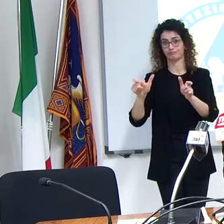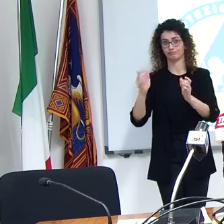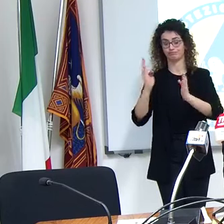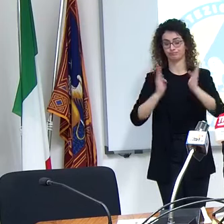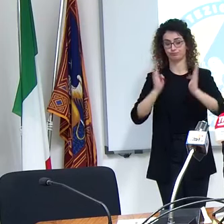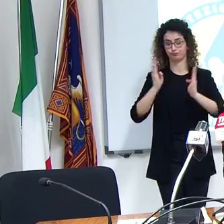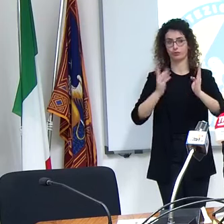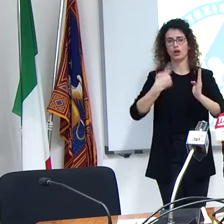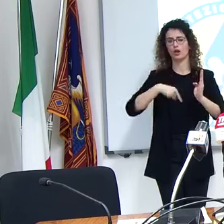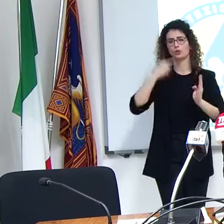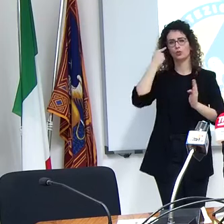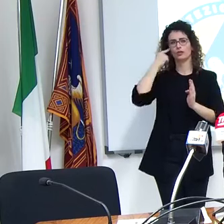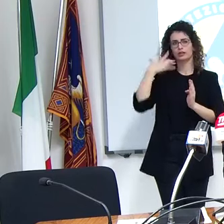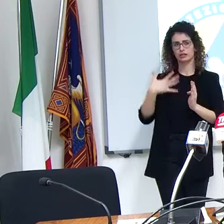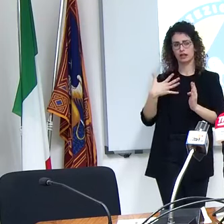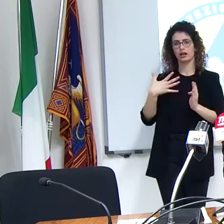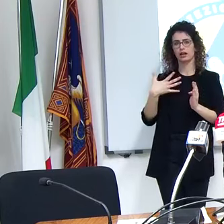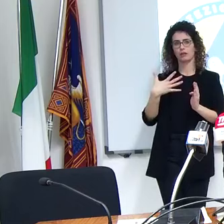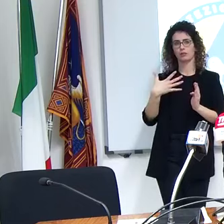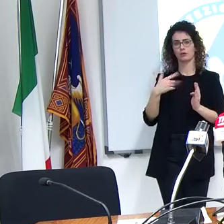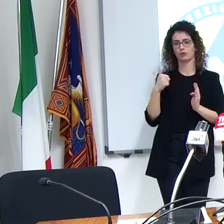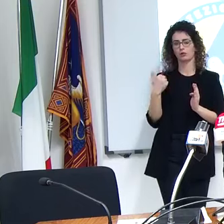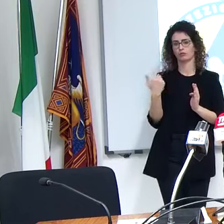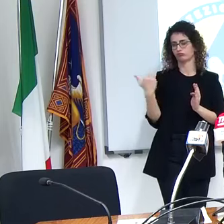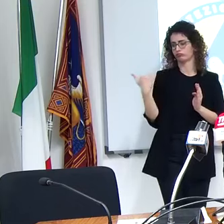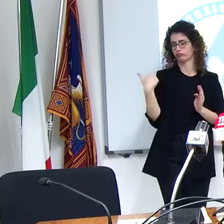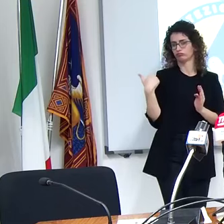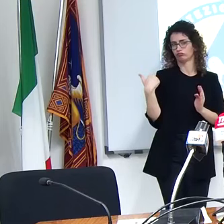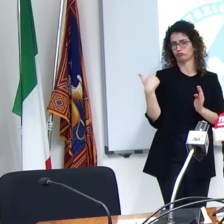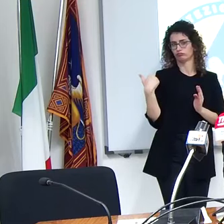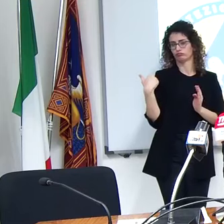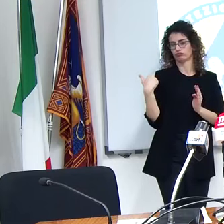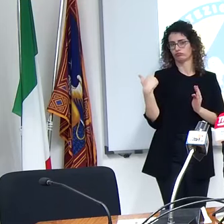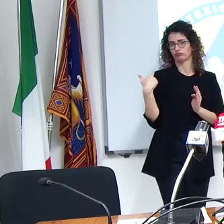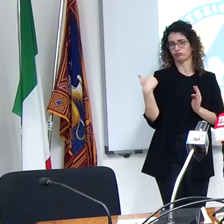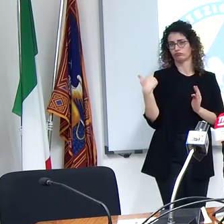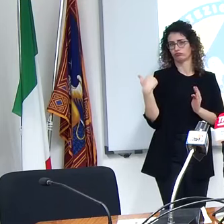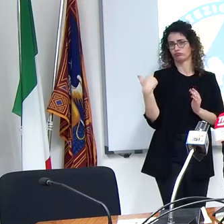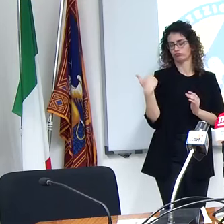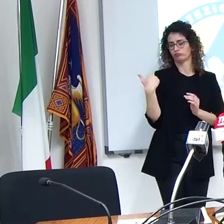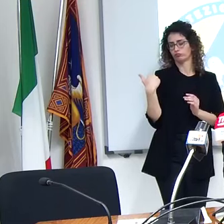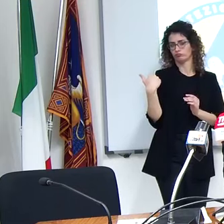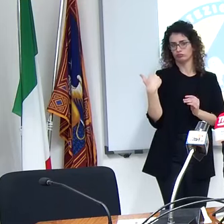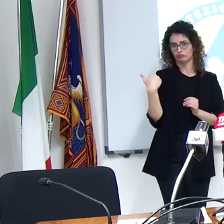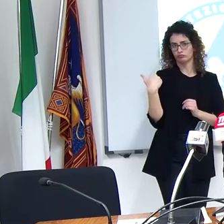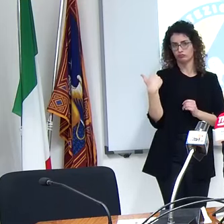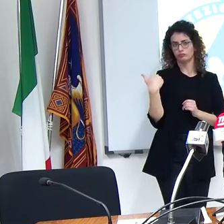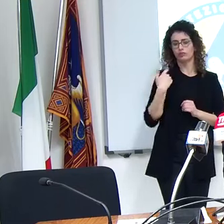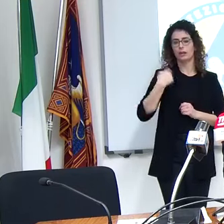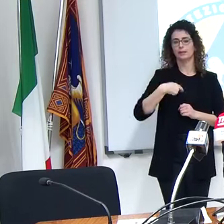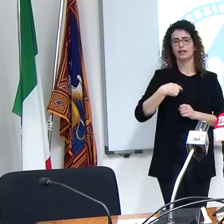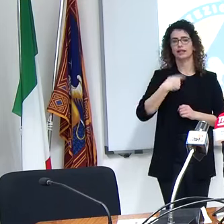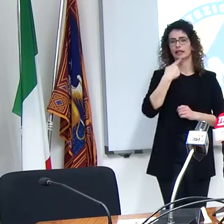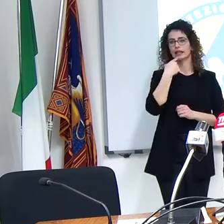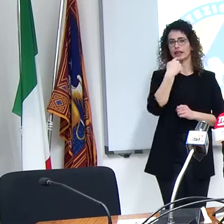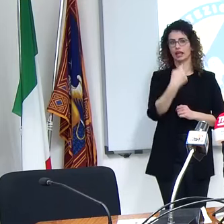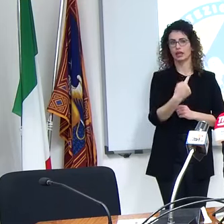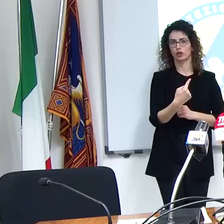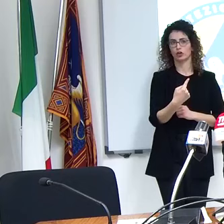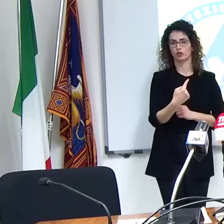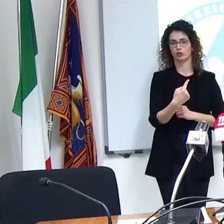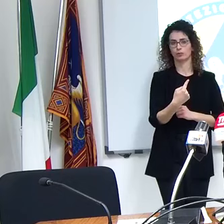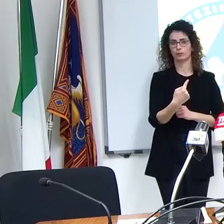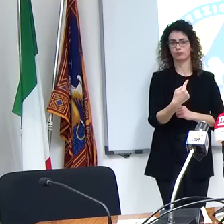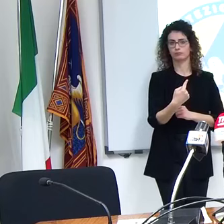proprio i due giorni precedenti all'uscita il presidente Zai aveva